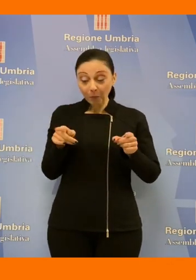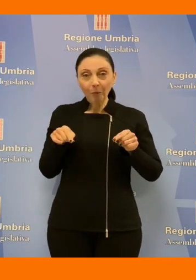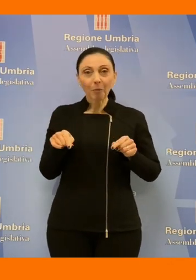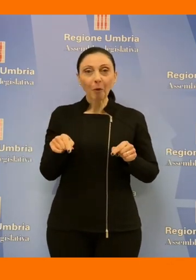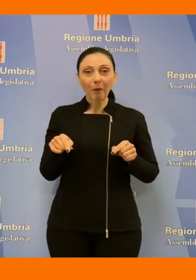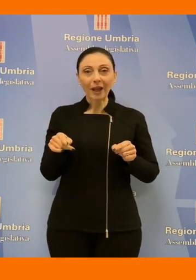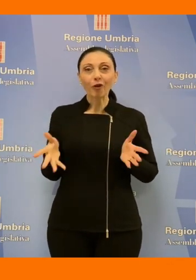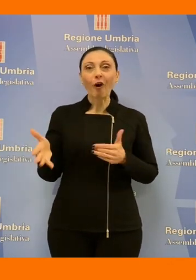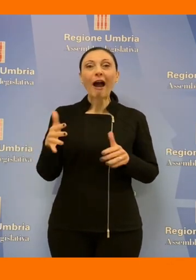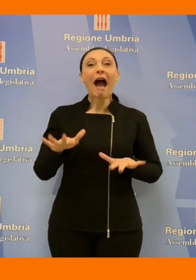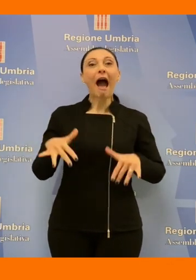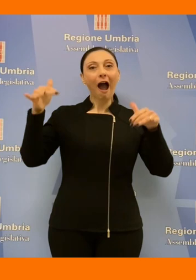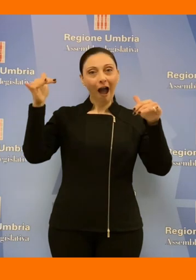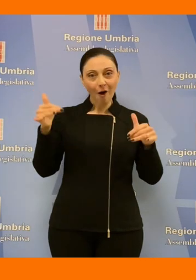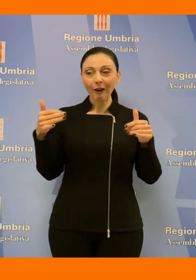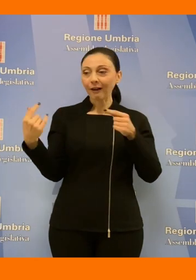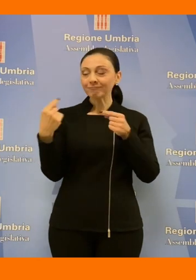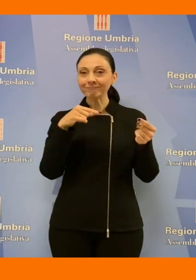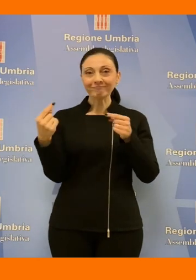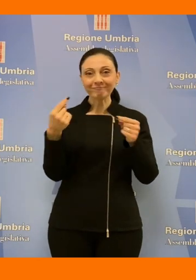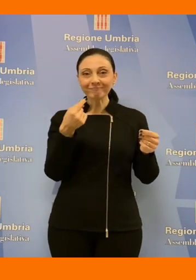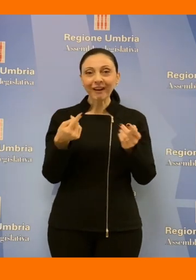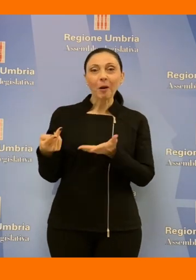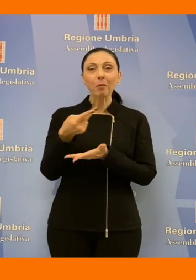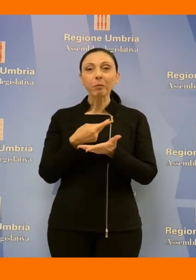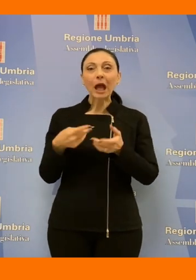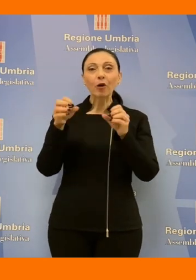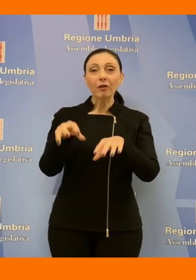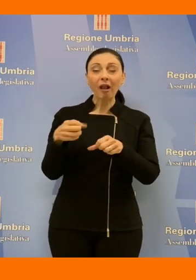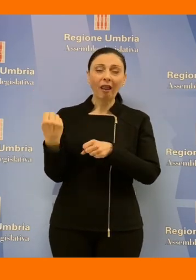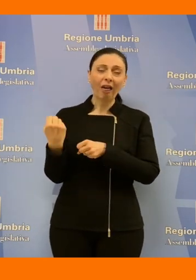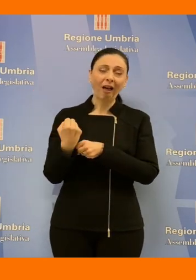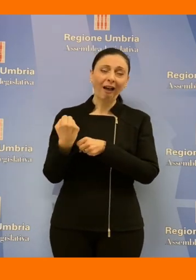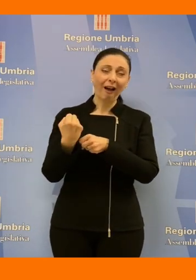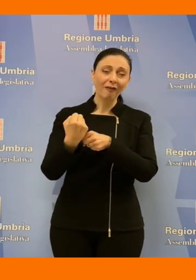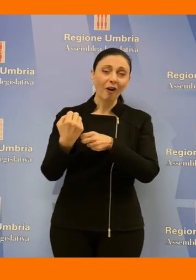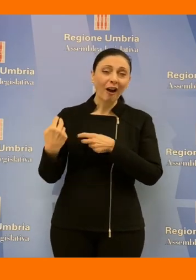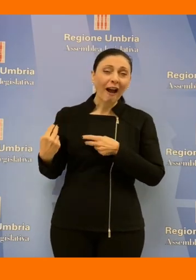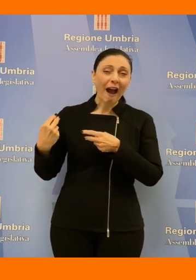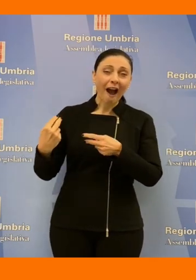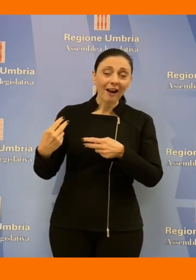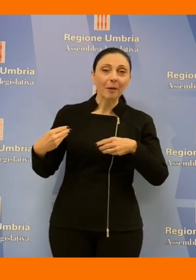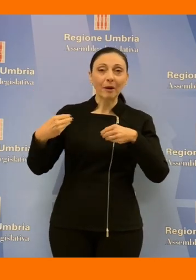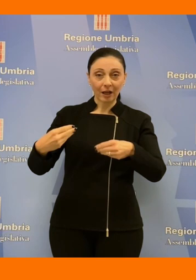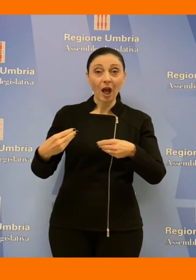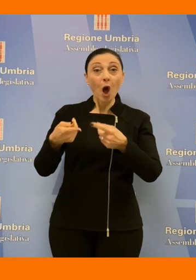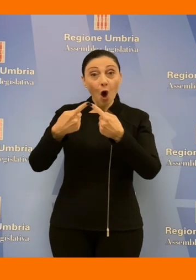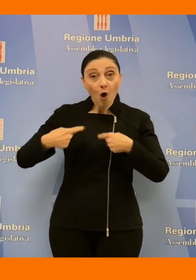rifiuti un lavoro lungo partecipato da anni di lavoro in commissione e che Fratelli d'Italia ha